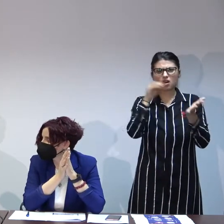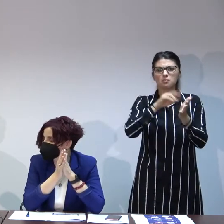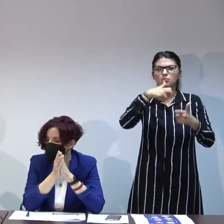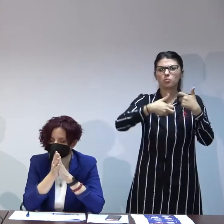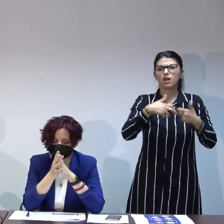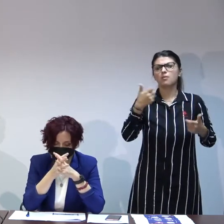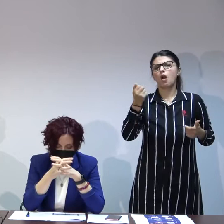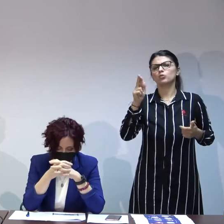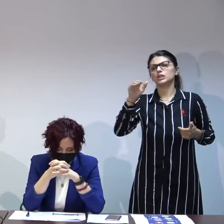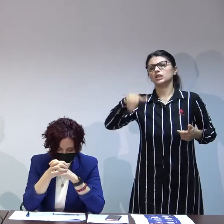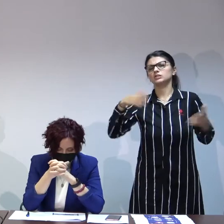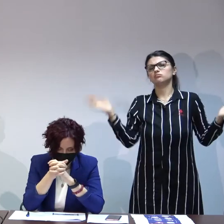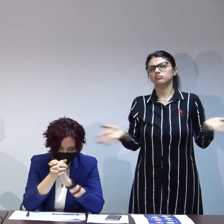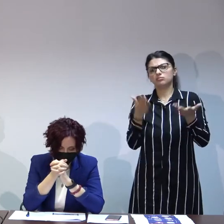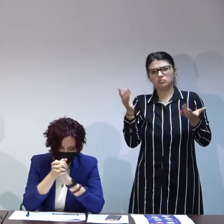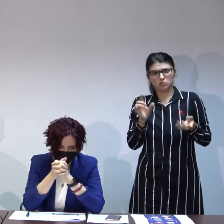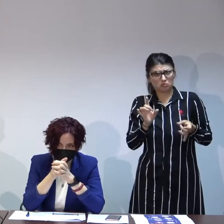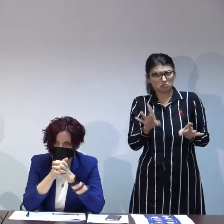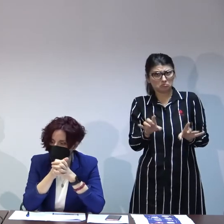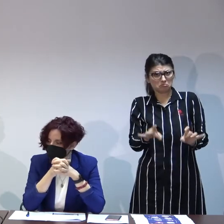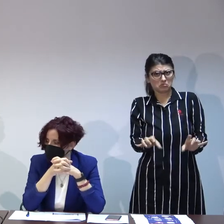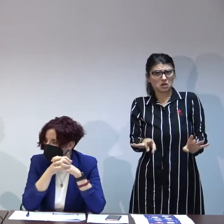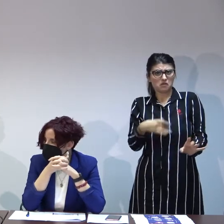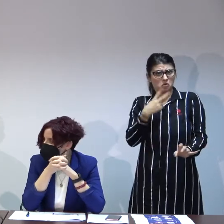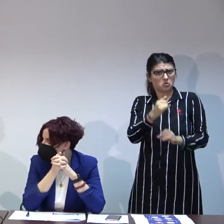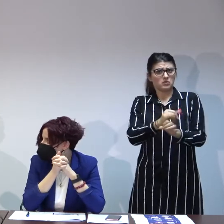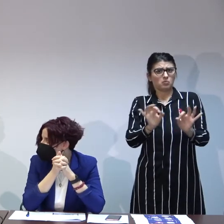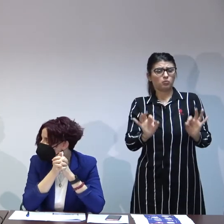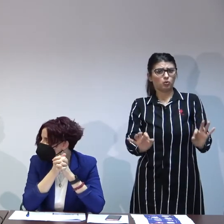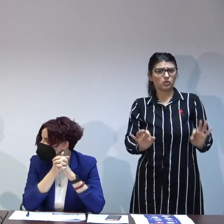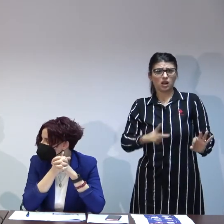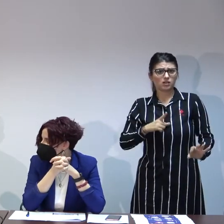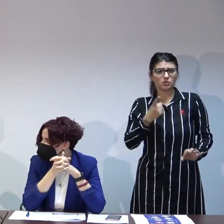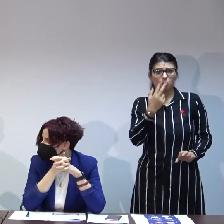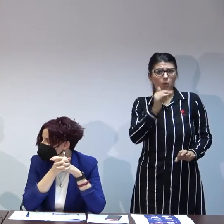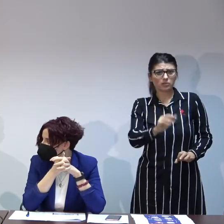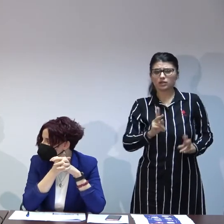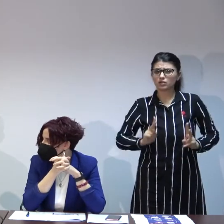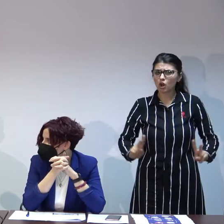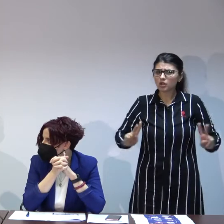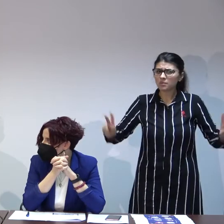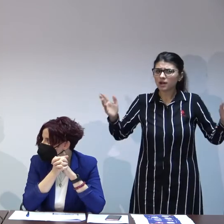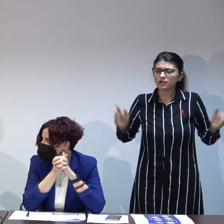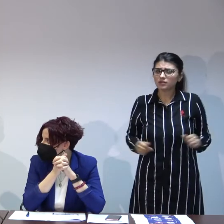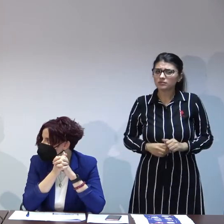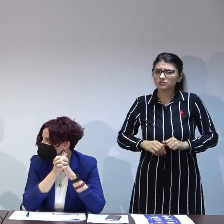a fost evident că nu l-avea și e un copil normal nu știu